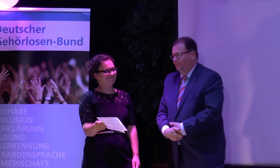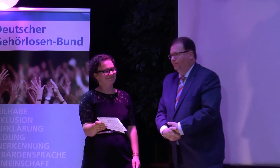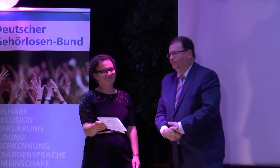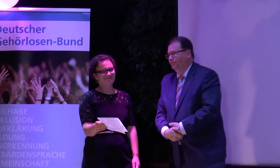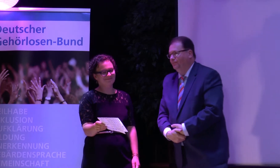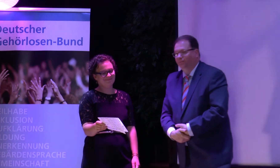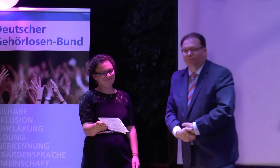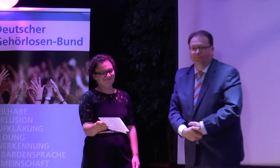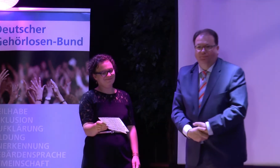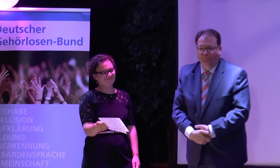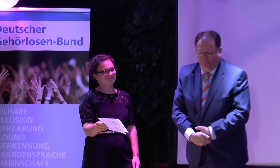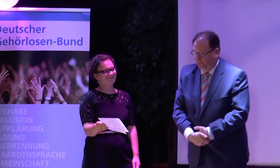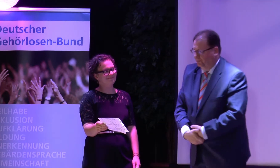einen guten Zusammenhalt erfahren können.